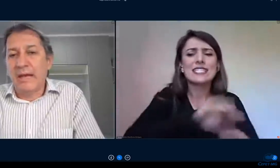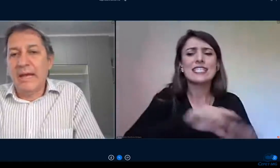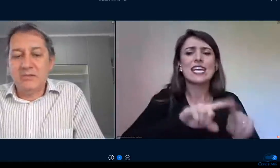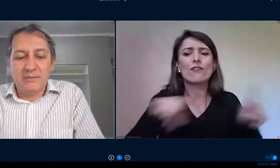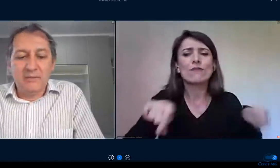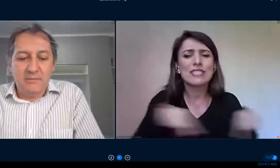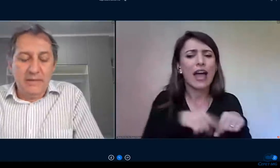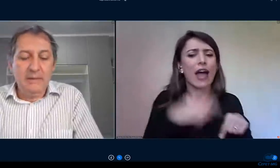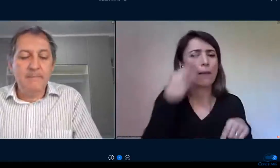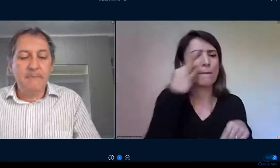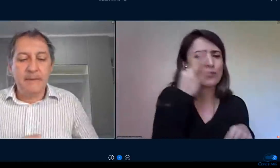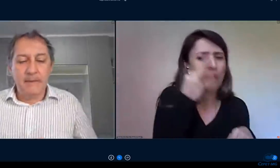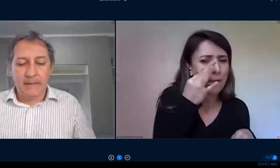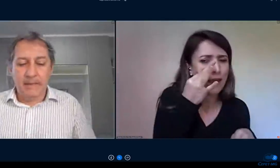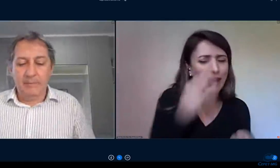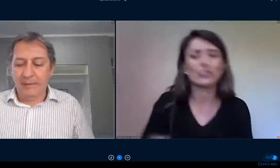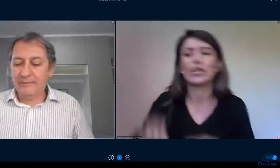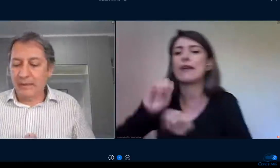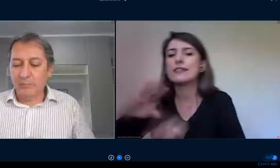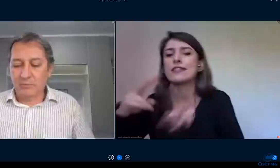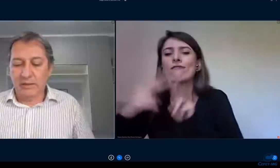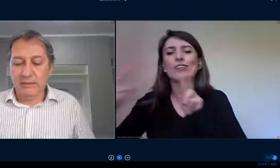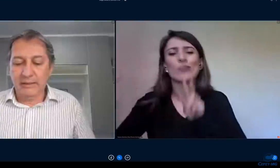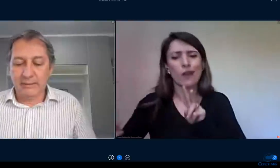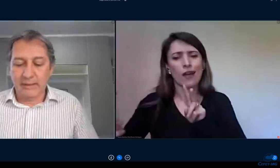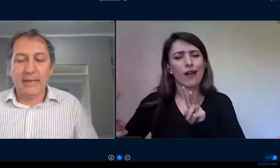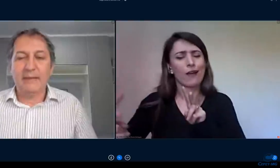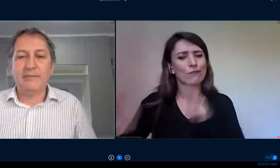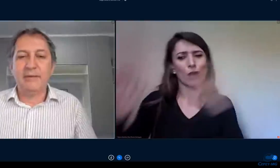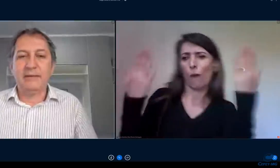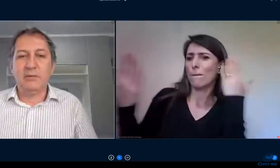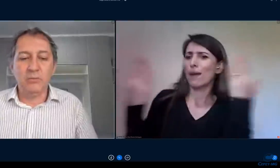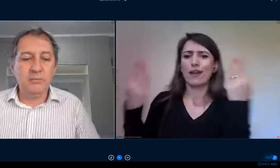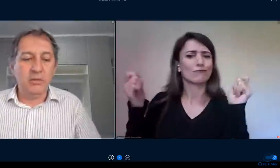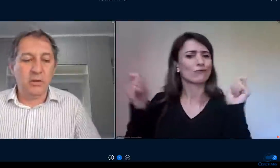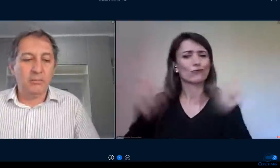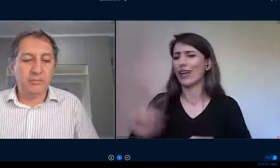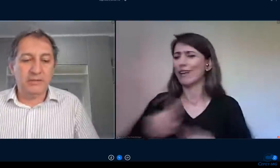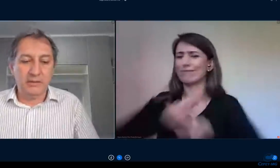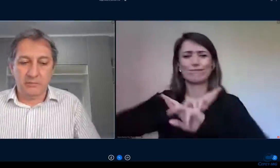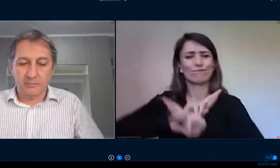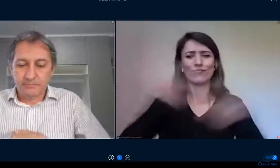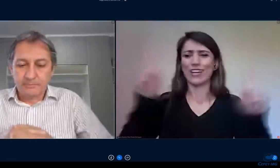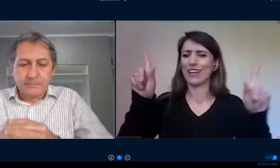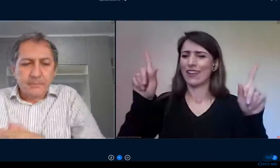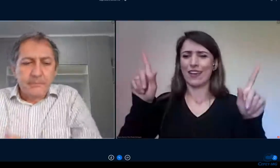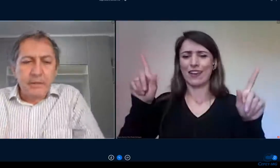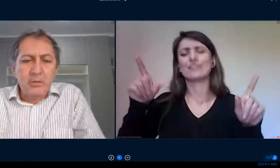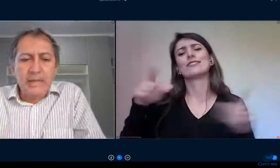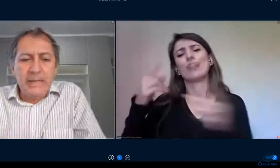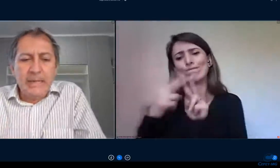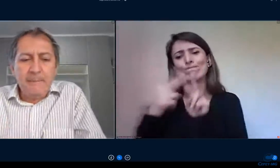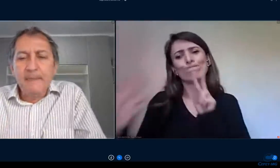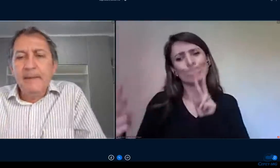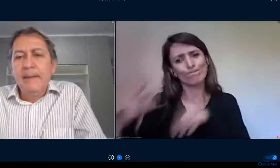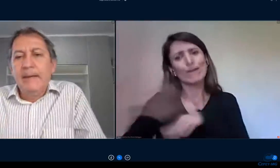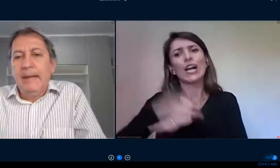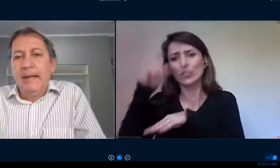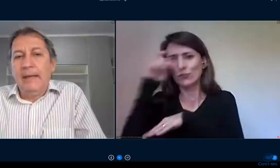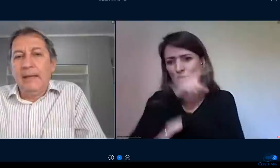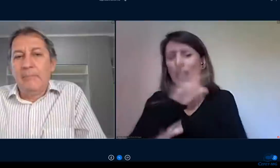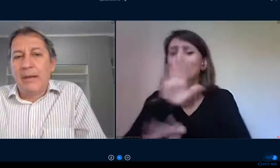dificuldades enfim mas temos que tentar fazer o melhor possível eu queria